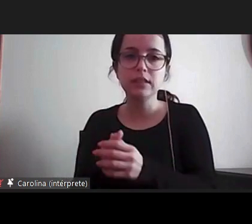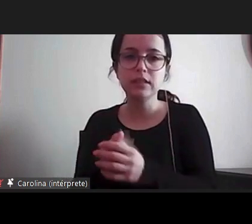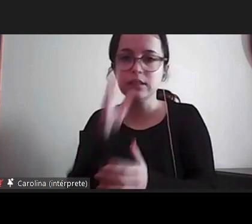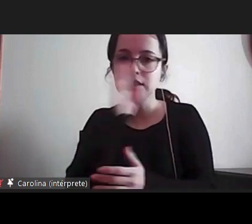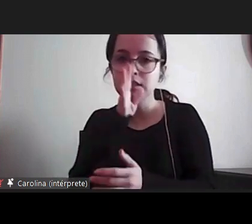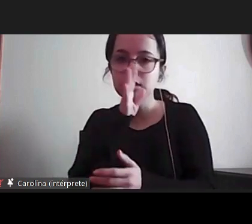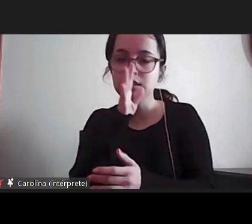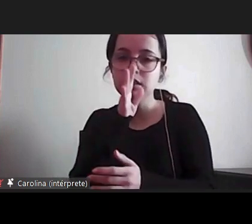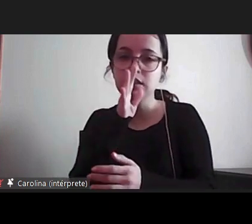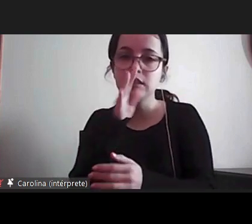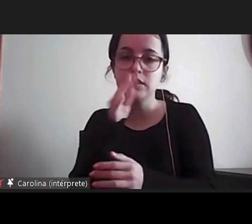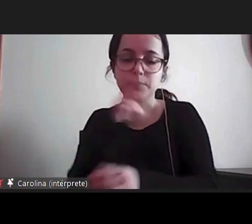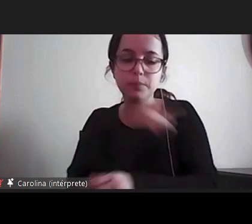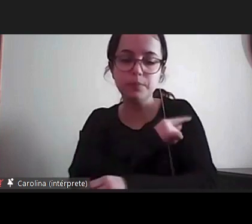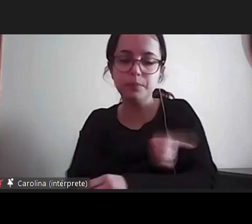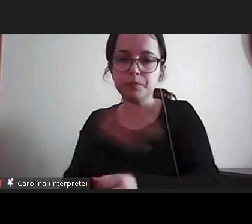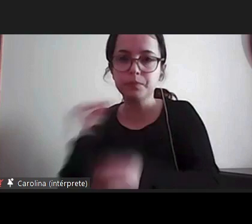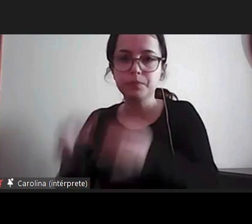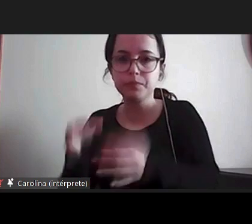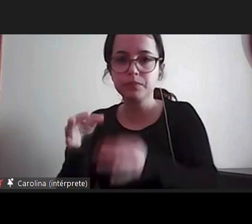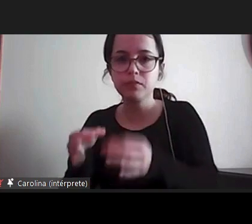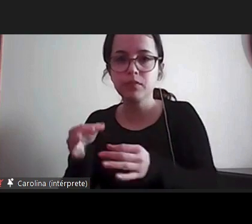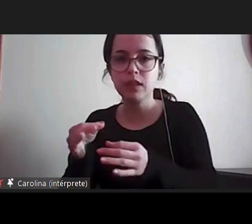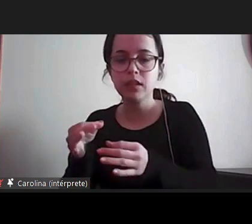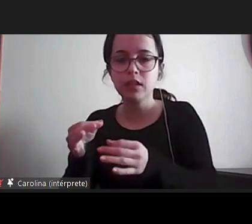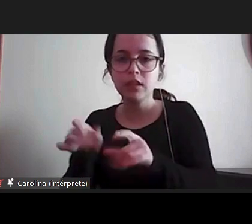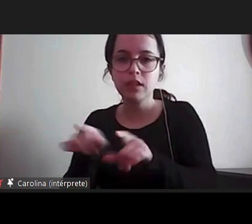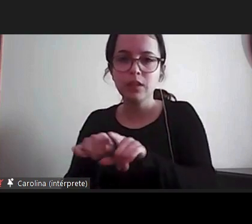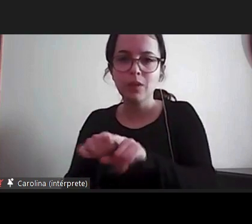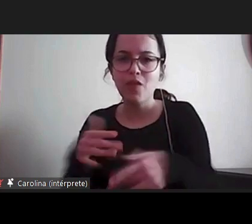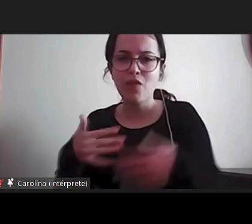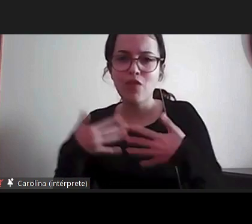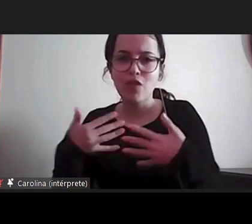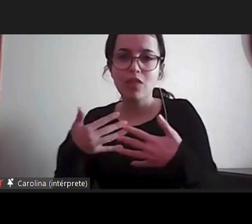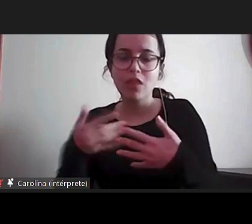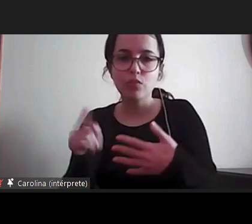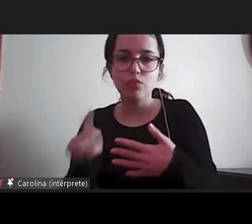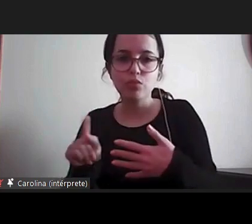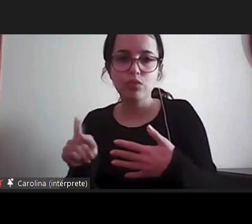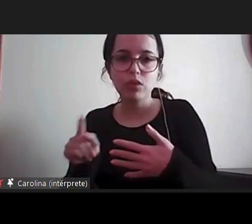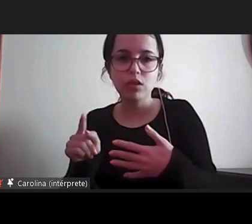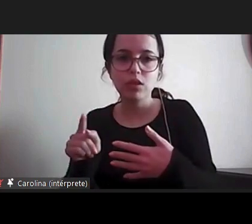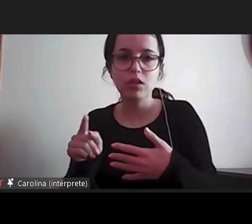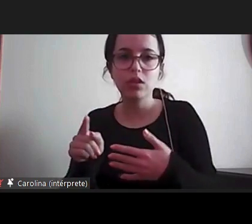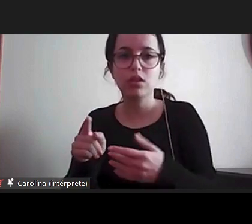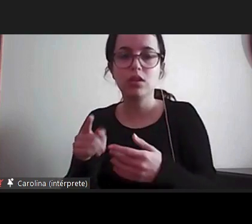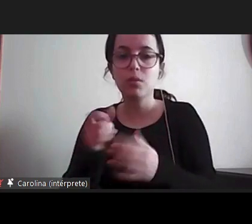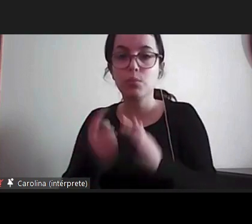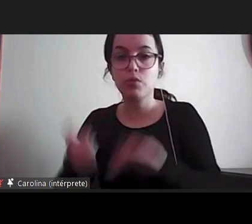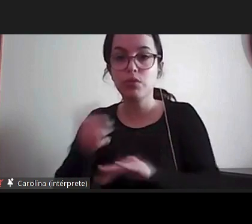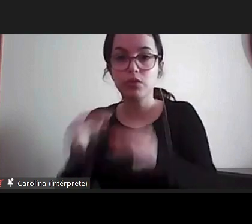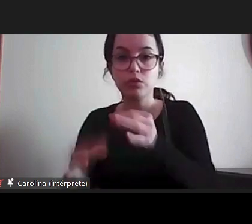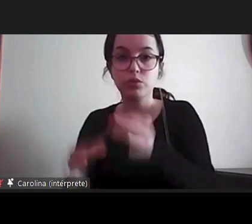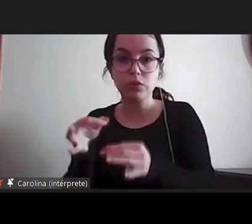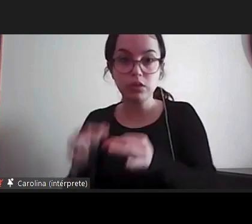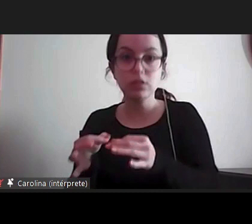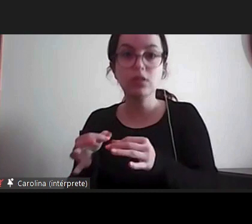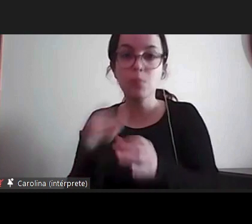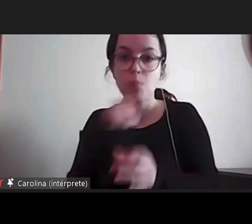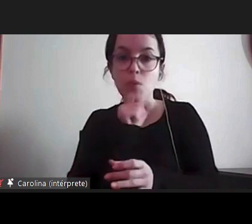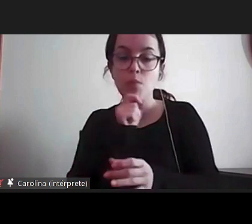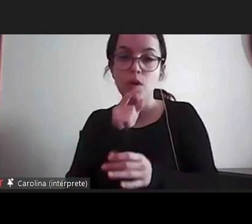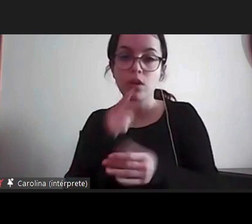seja voluntariamente prestada ou seja o provedor de justiça pode convocar